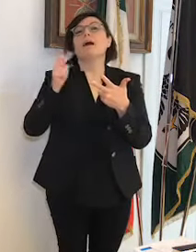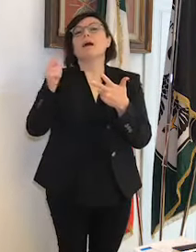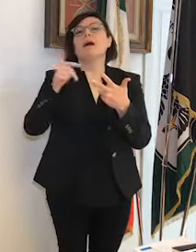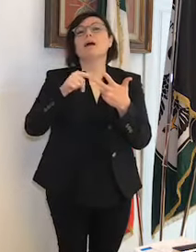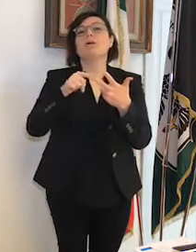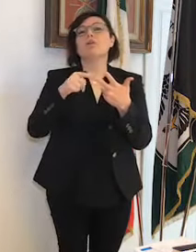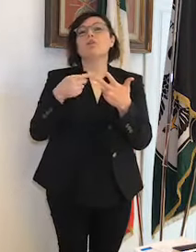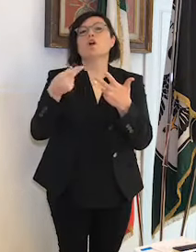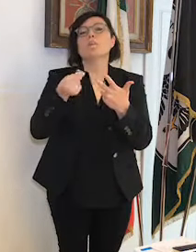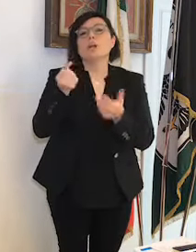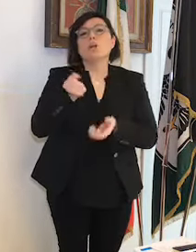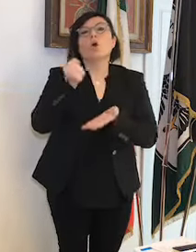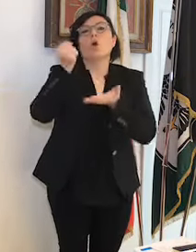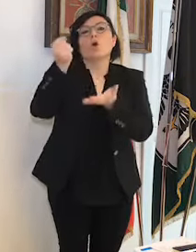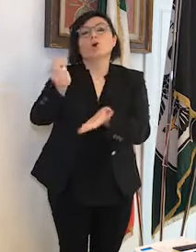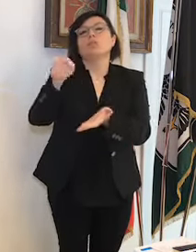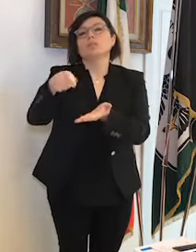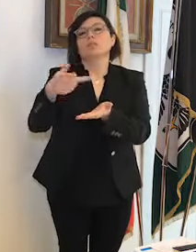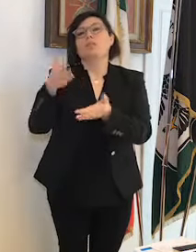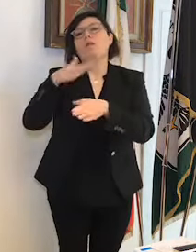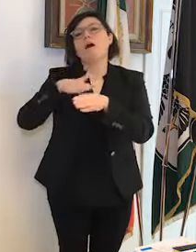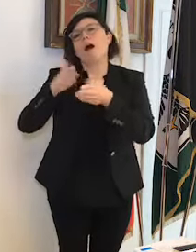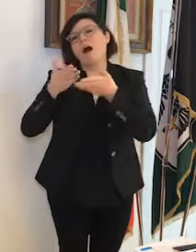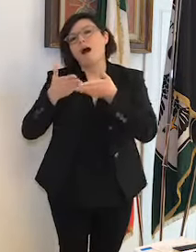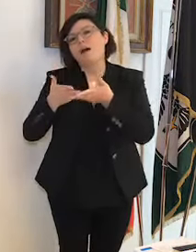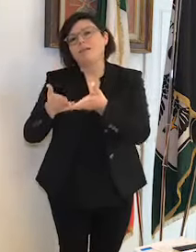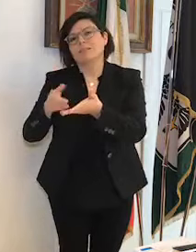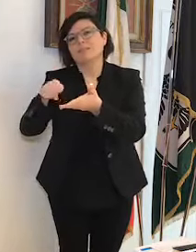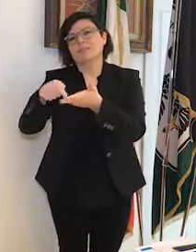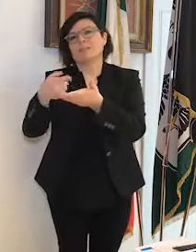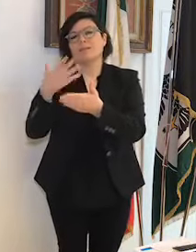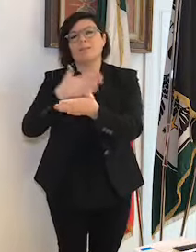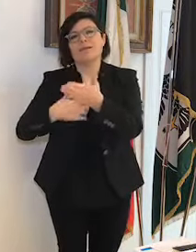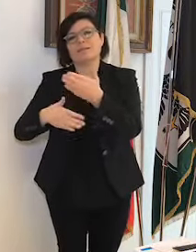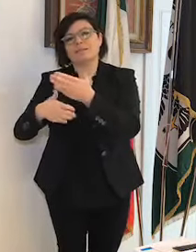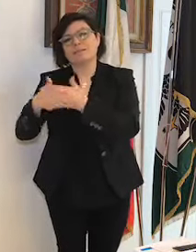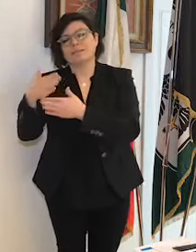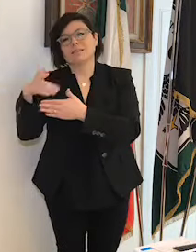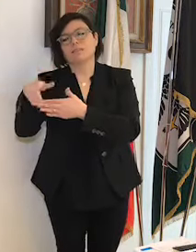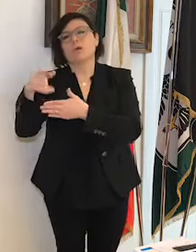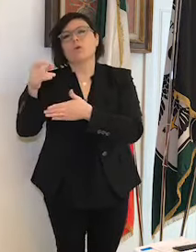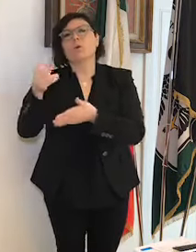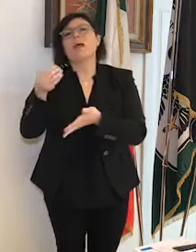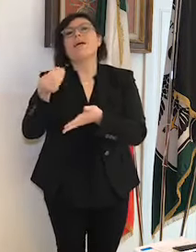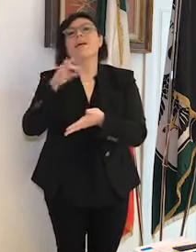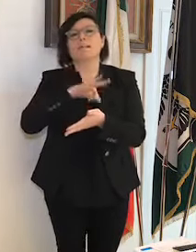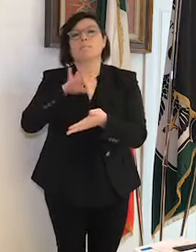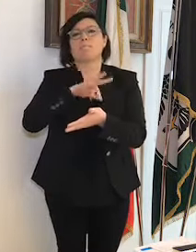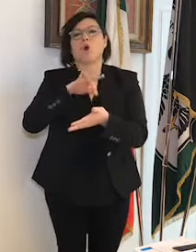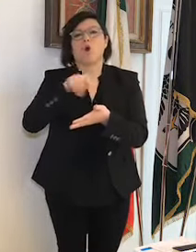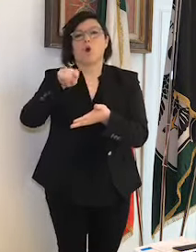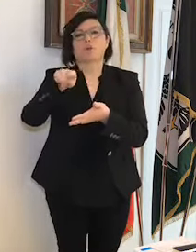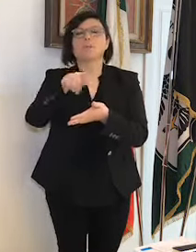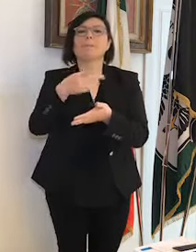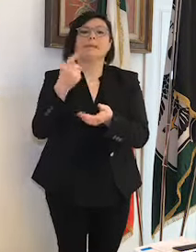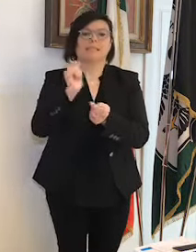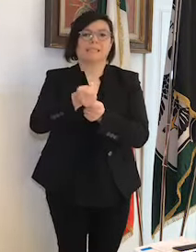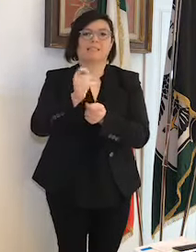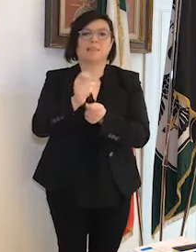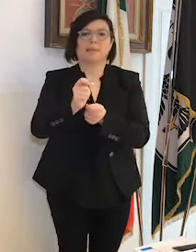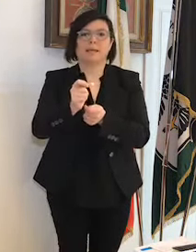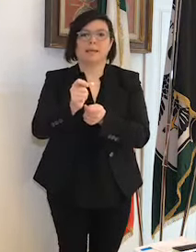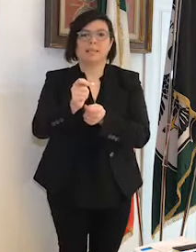per l'assistenza eh ai disabili sono un rimborso delle spese che eh